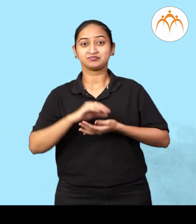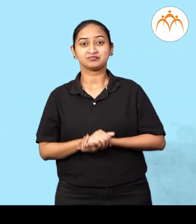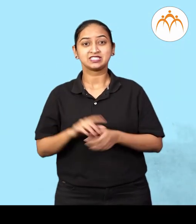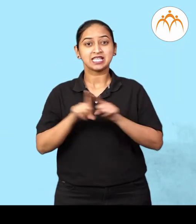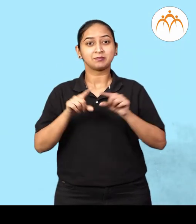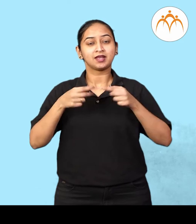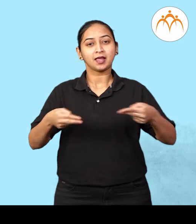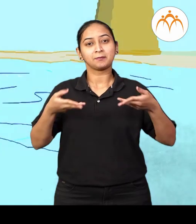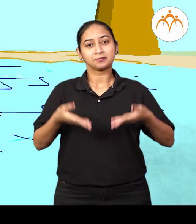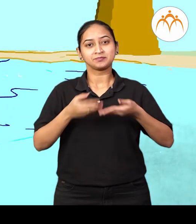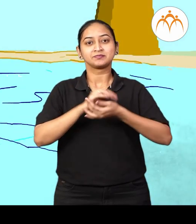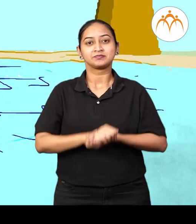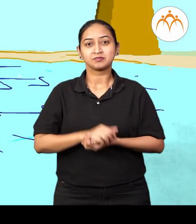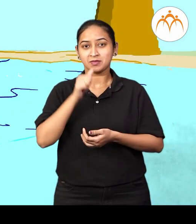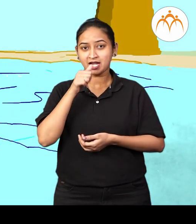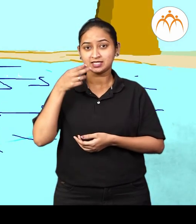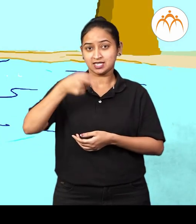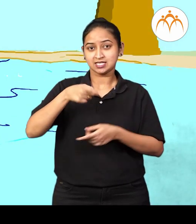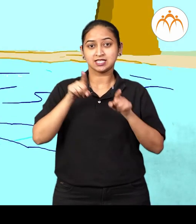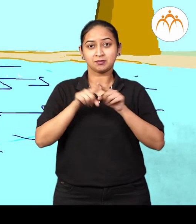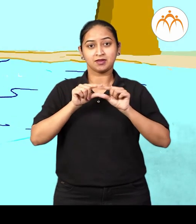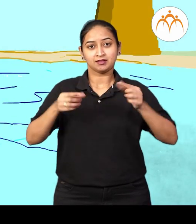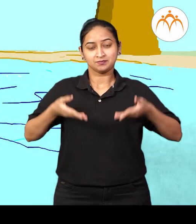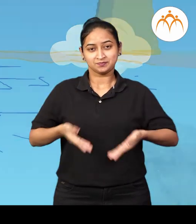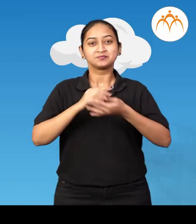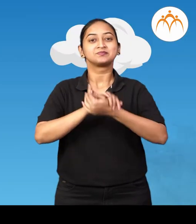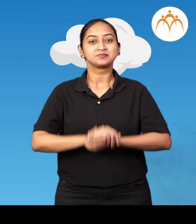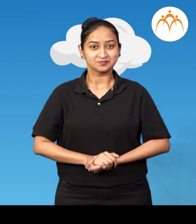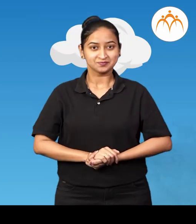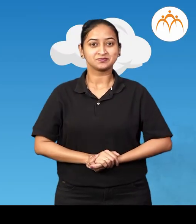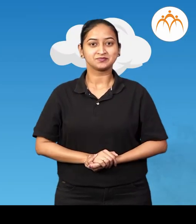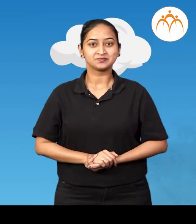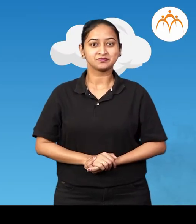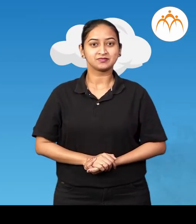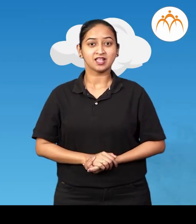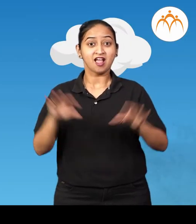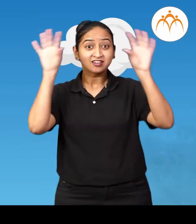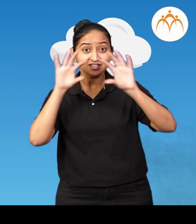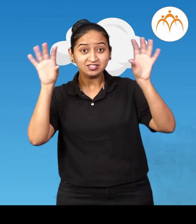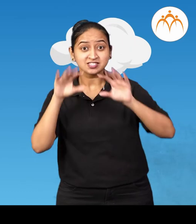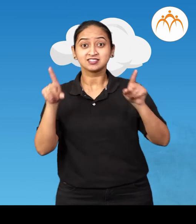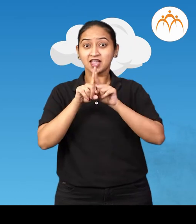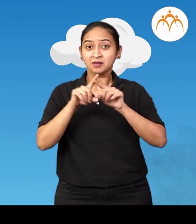मंटात पानेला जल मंटात आकाशाला नभ मंटात